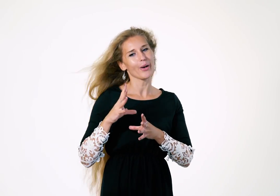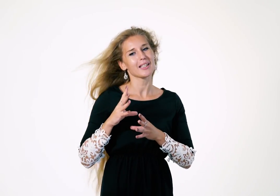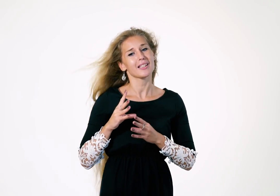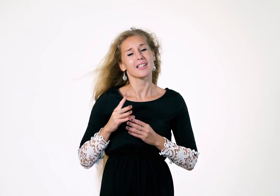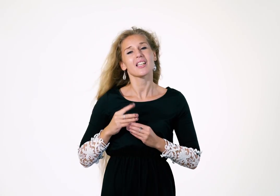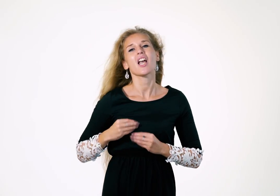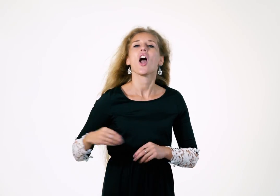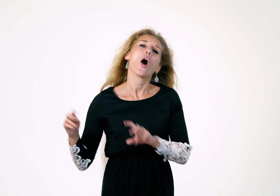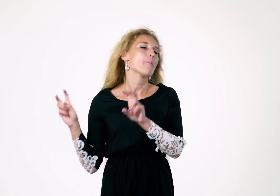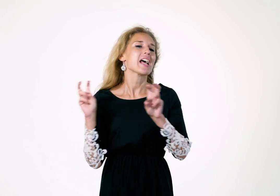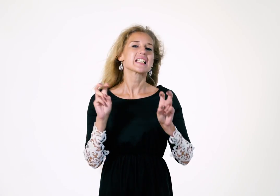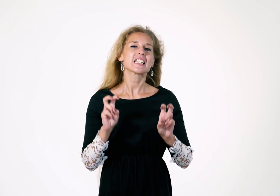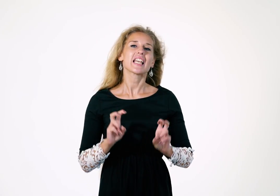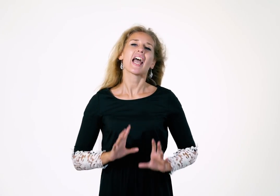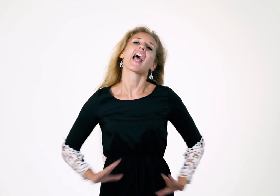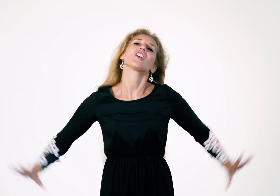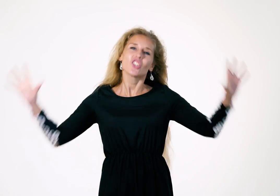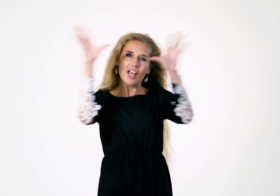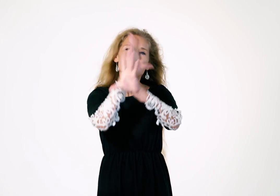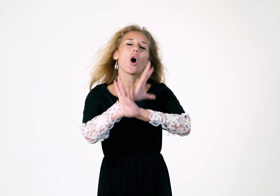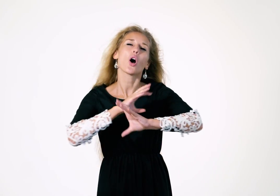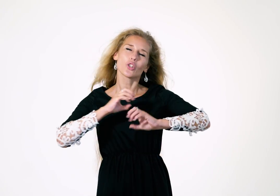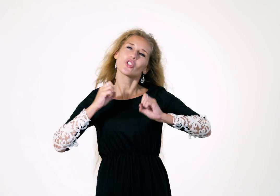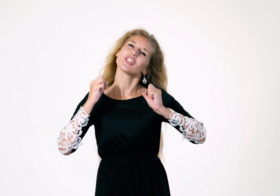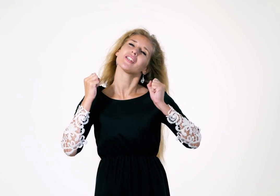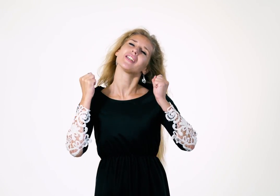просидеть до ночи